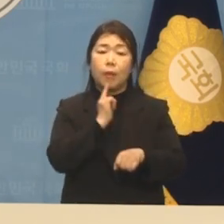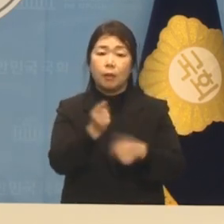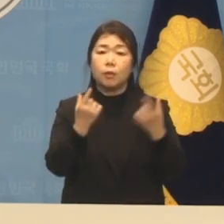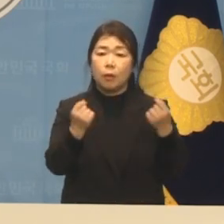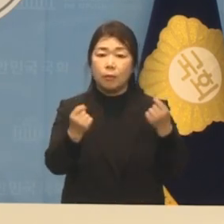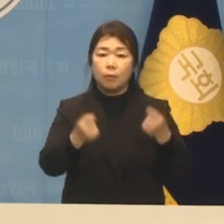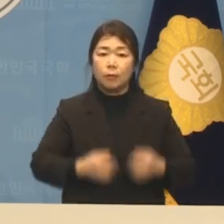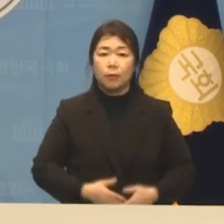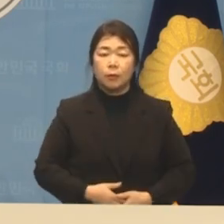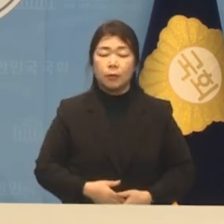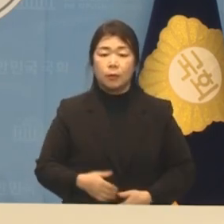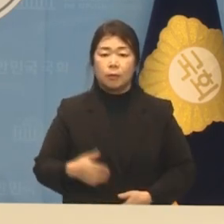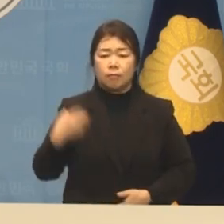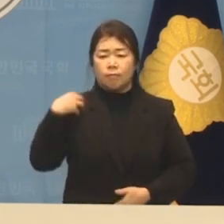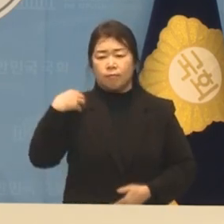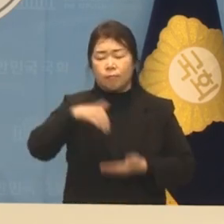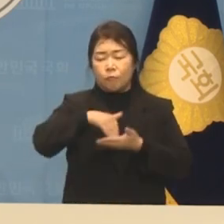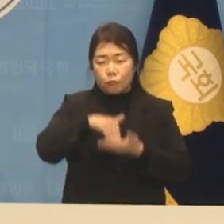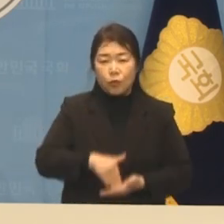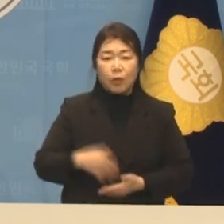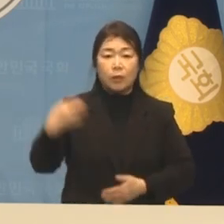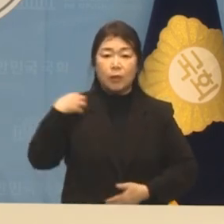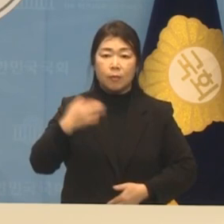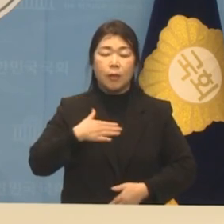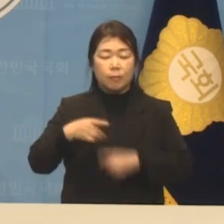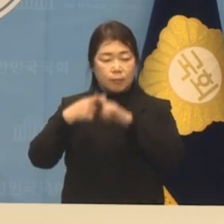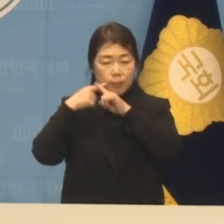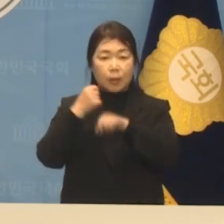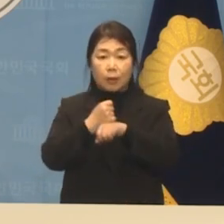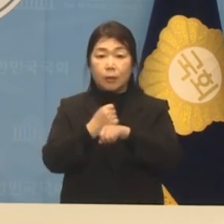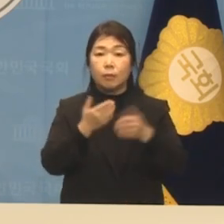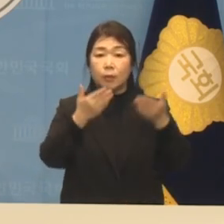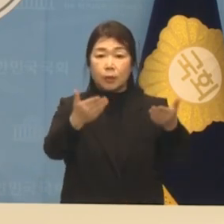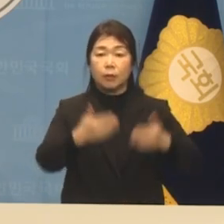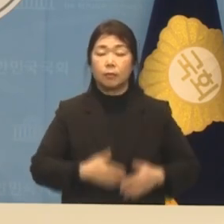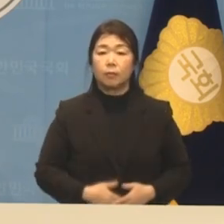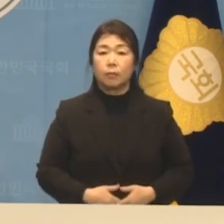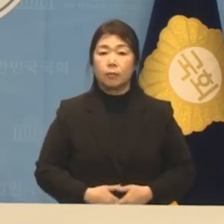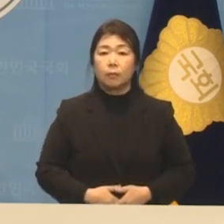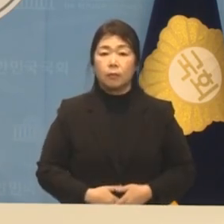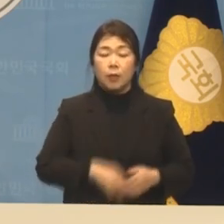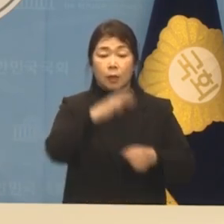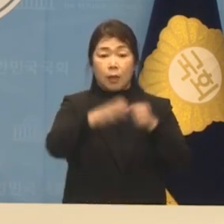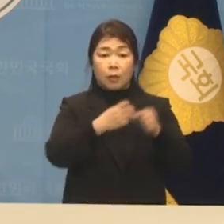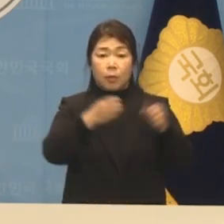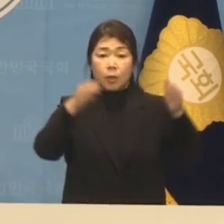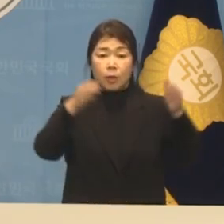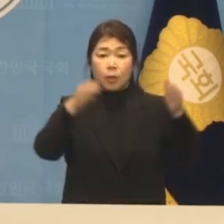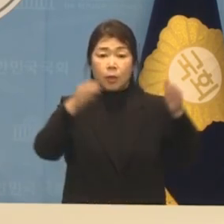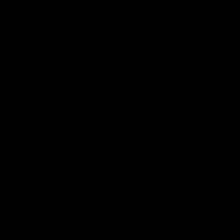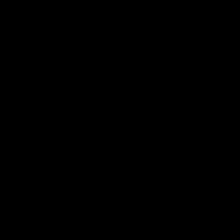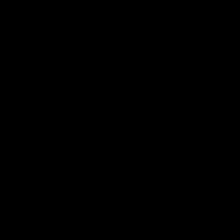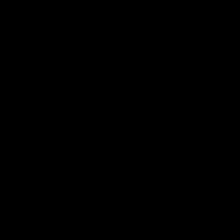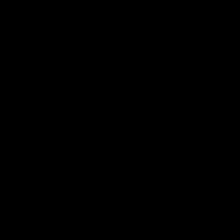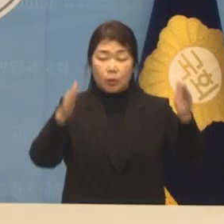막중한 책임, 저 이나영이 감당하겠습니다. 40년 양천의 모든